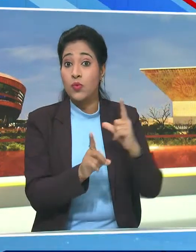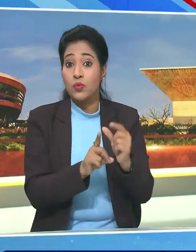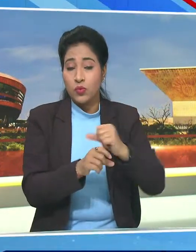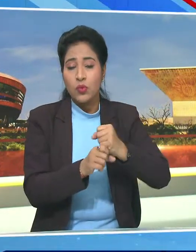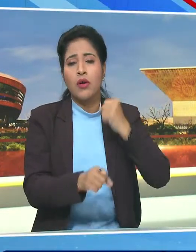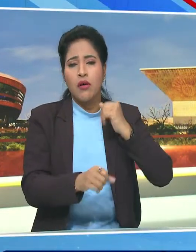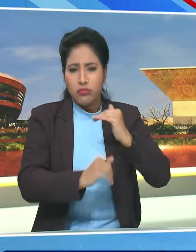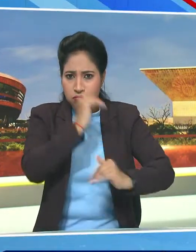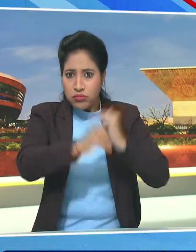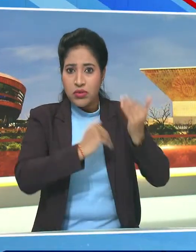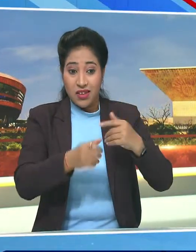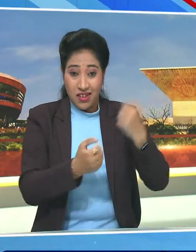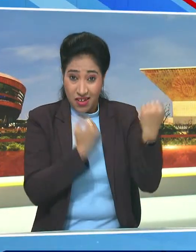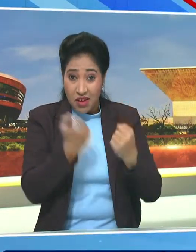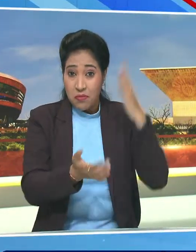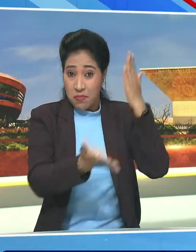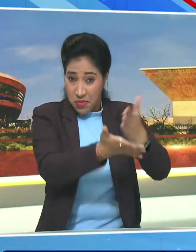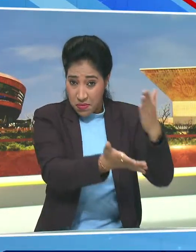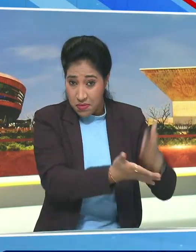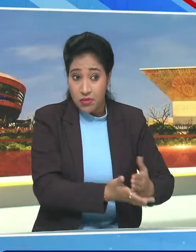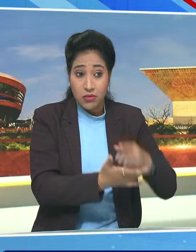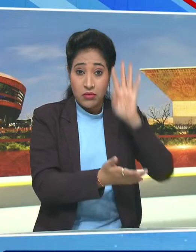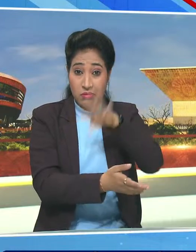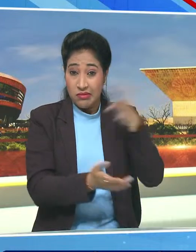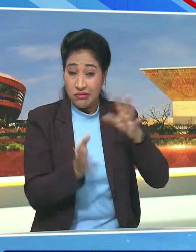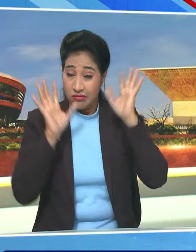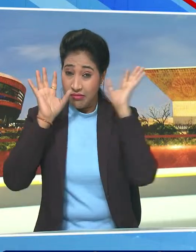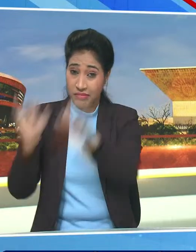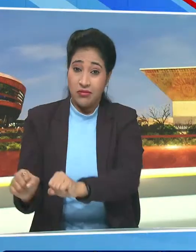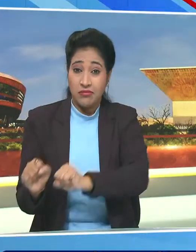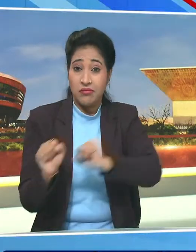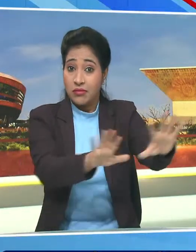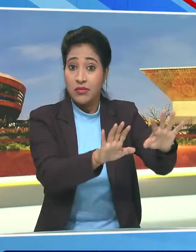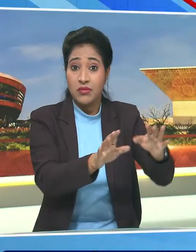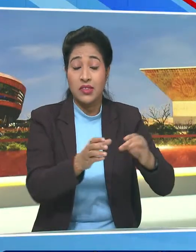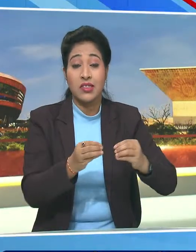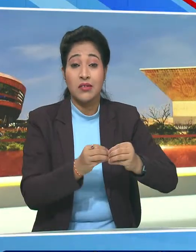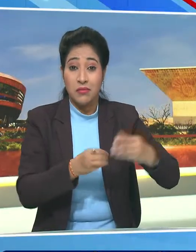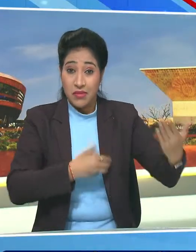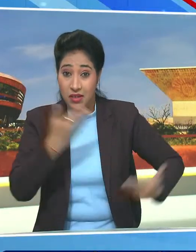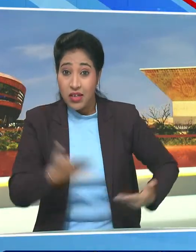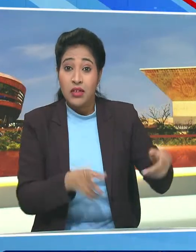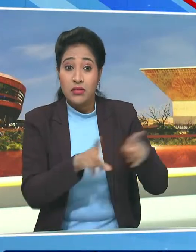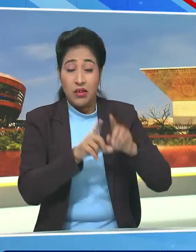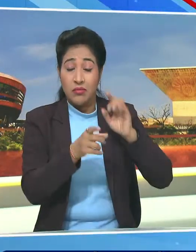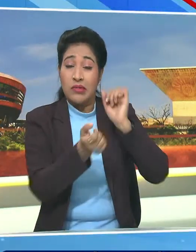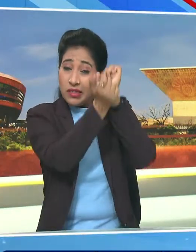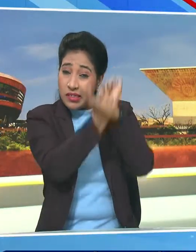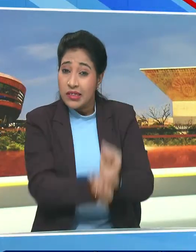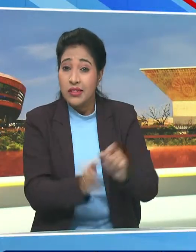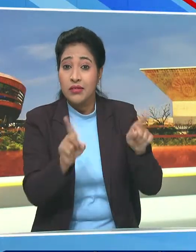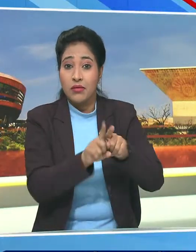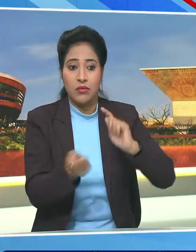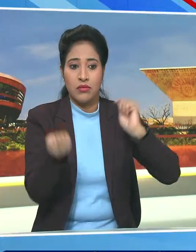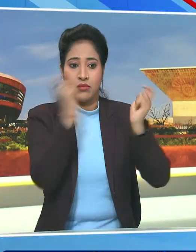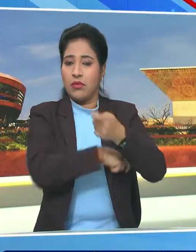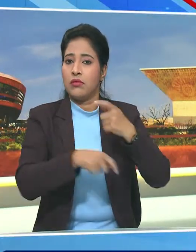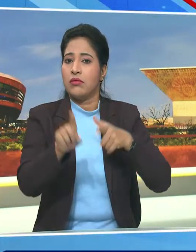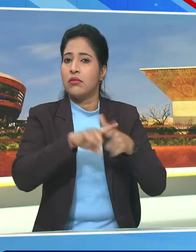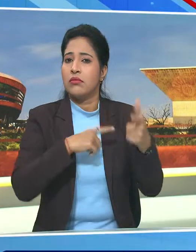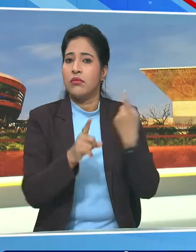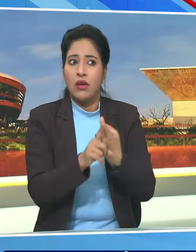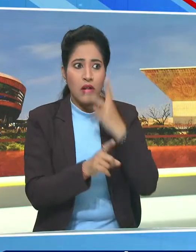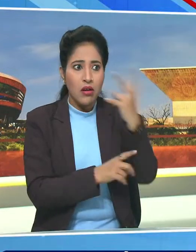गाडियों को वहां पर बंद कर दें और आप जेल में डाल दें ये आपने बेंगॉल को क्या किया है ये सुदार कश्मीर में हुआ है जो